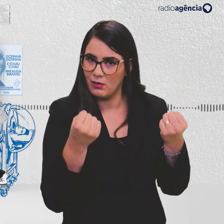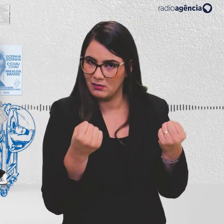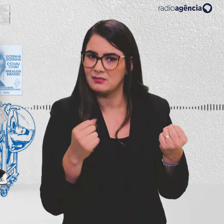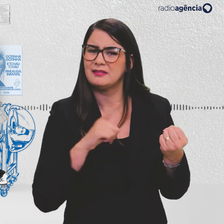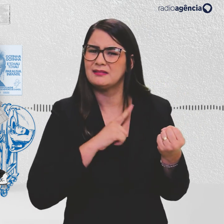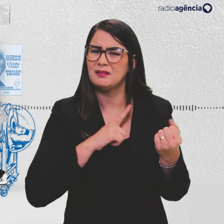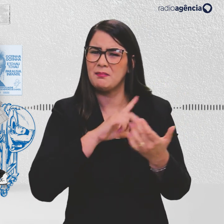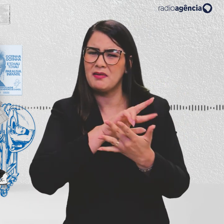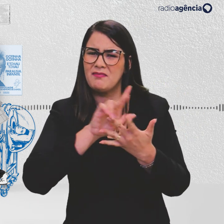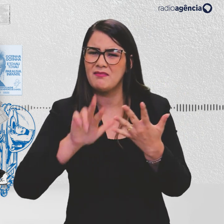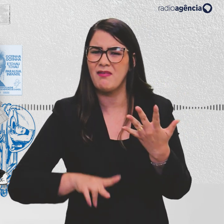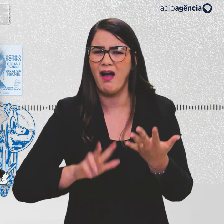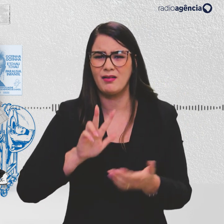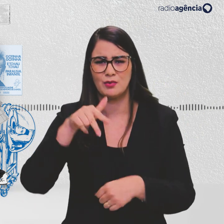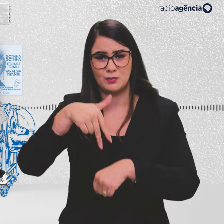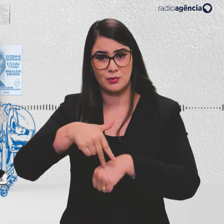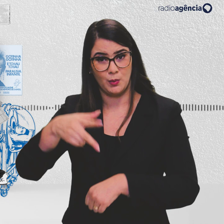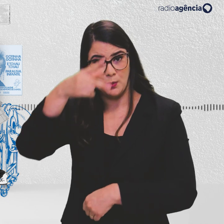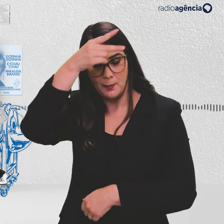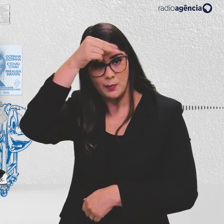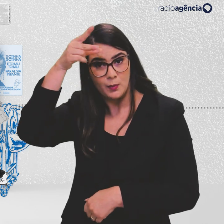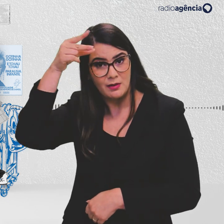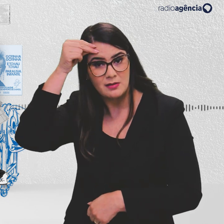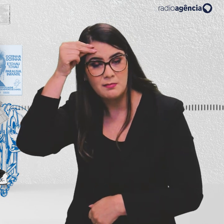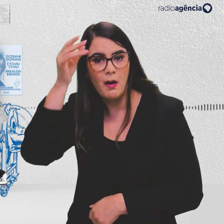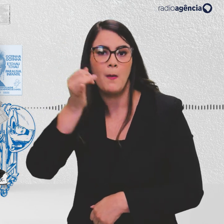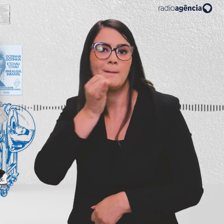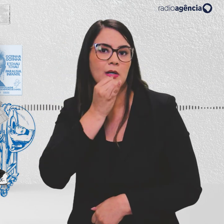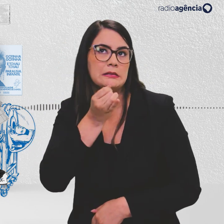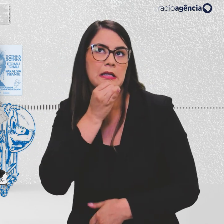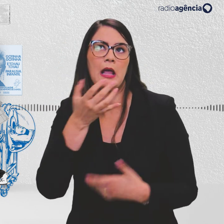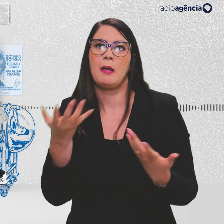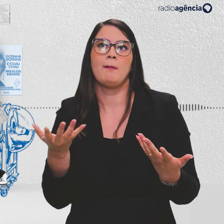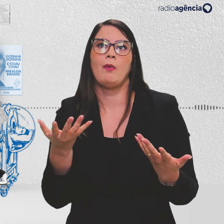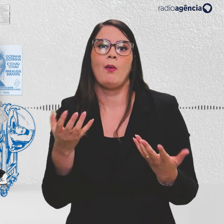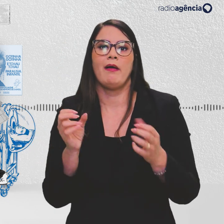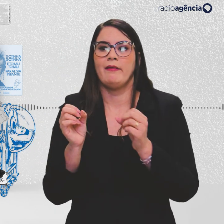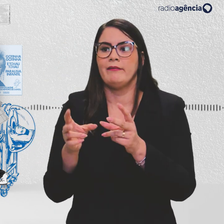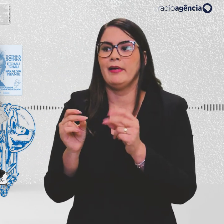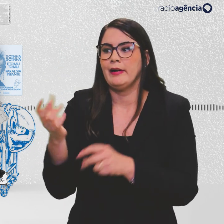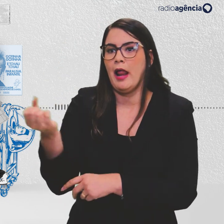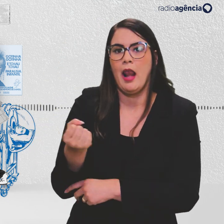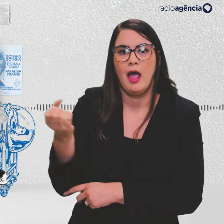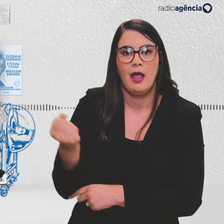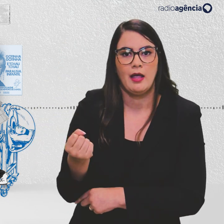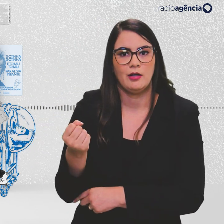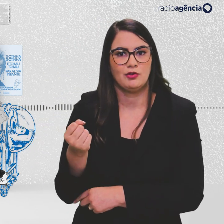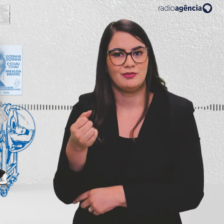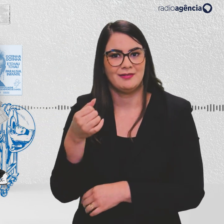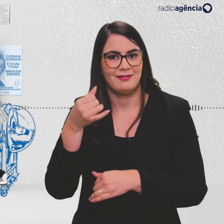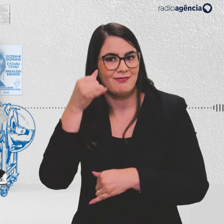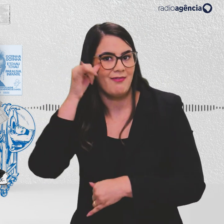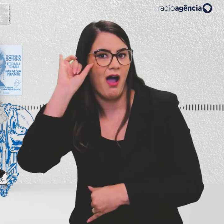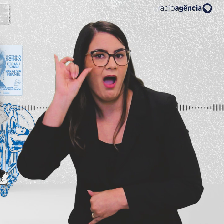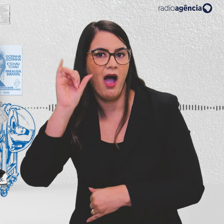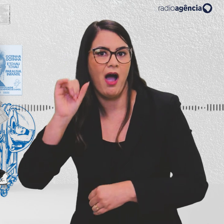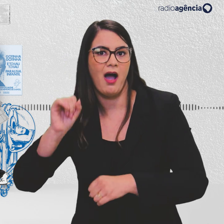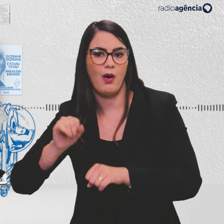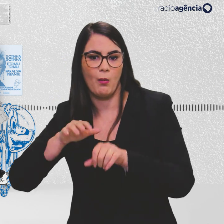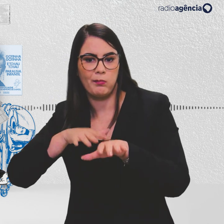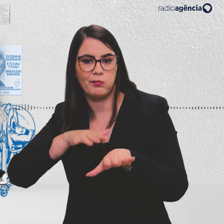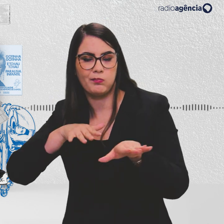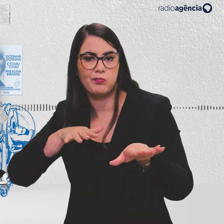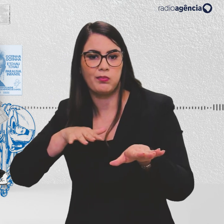uma série de imposturas municipais que se promedia, por exemplo, vender leite em vaca ou atravessar com o rebanho